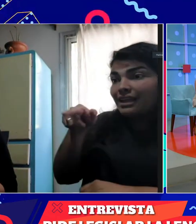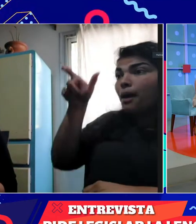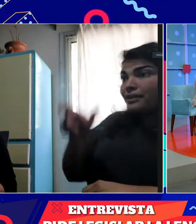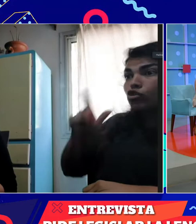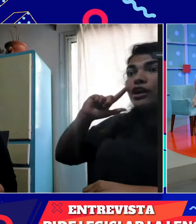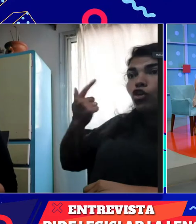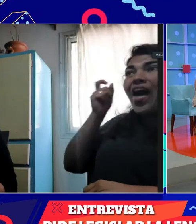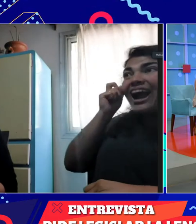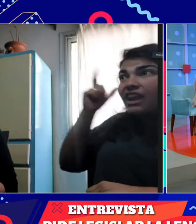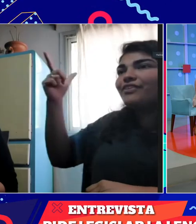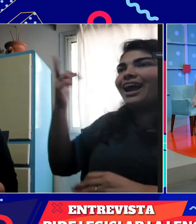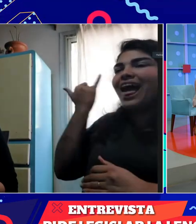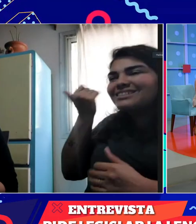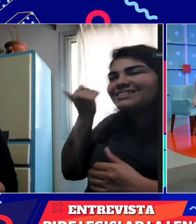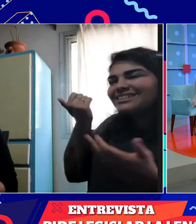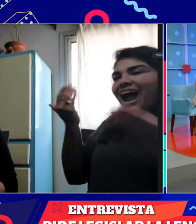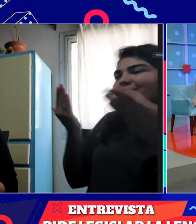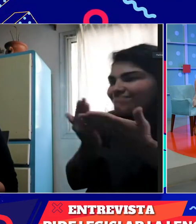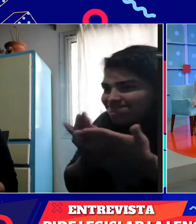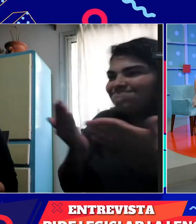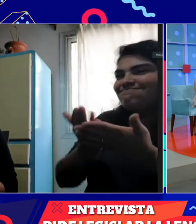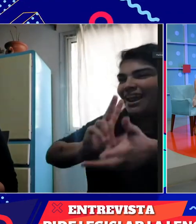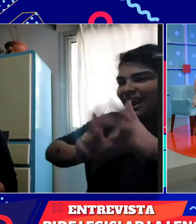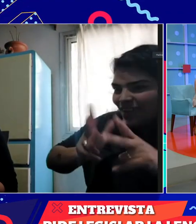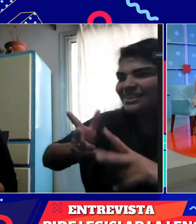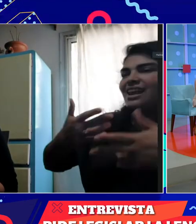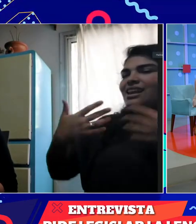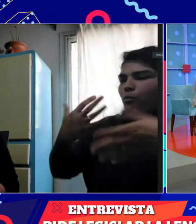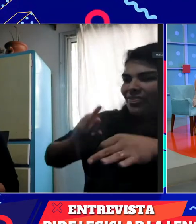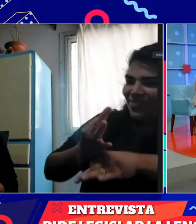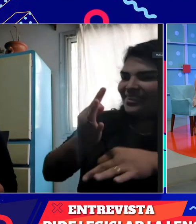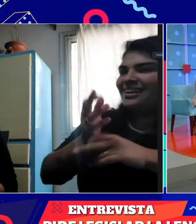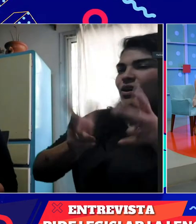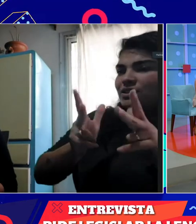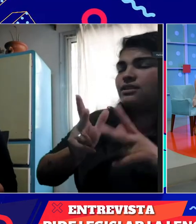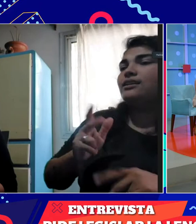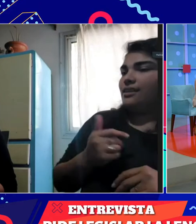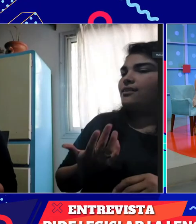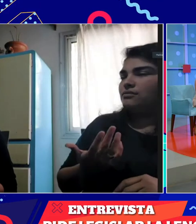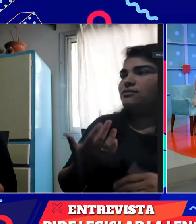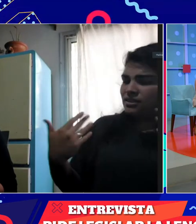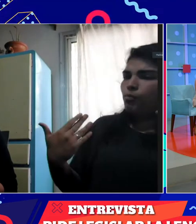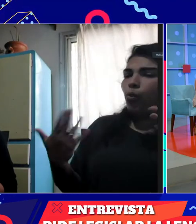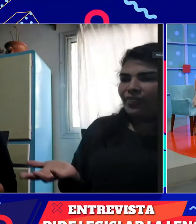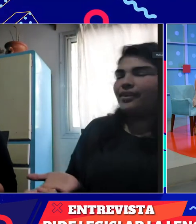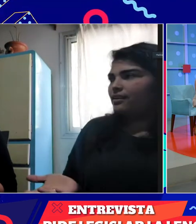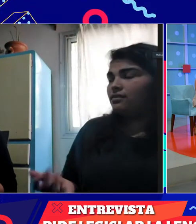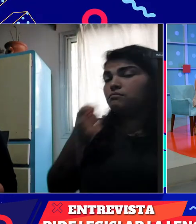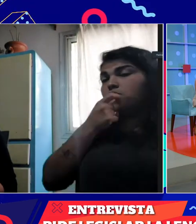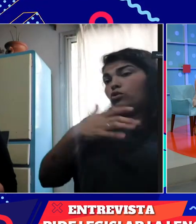Claro. Es muy importante que cuenten con la presencia de una persona sorda calificada para dar este tipo de cursos.